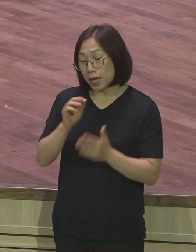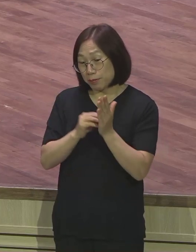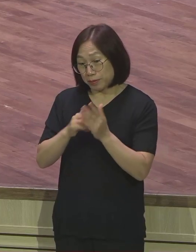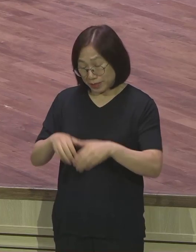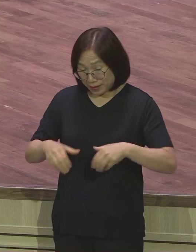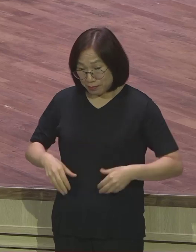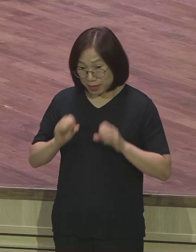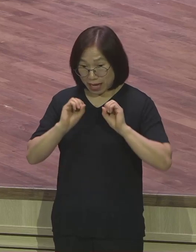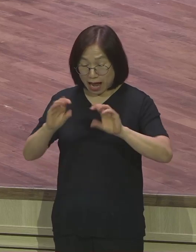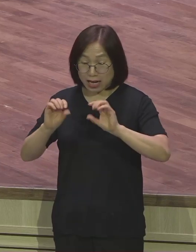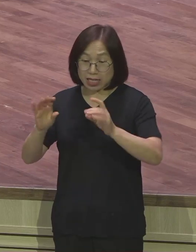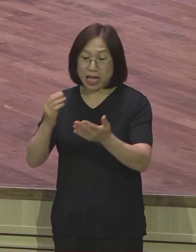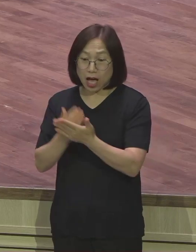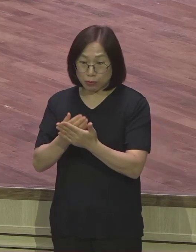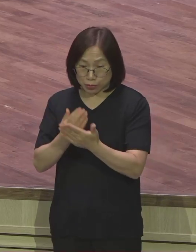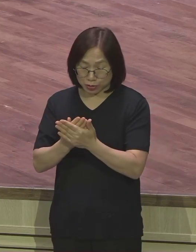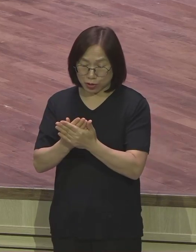알리게 하옵소서 할 것이니